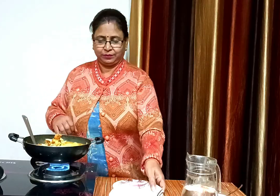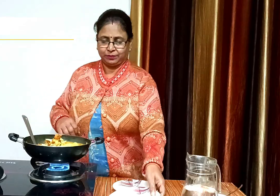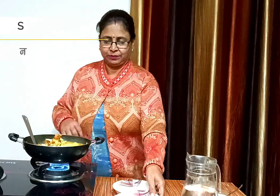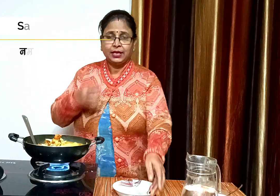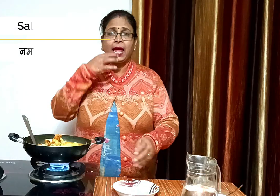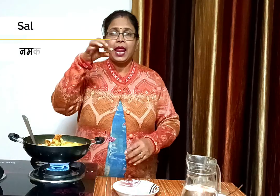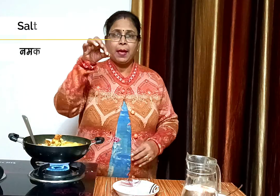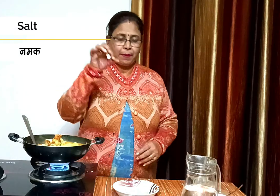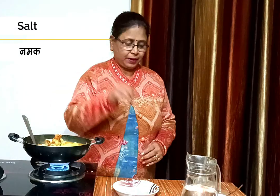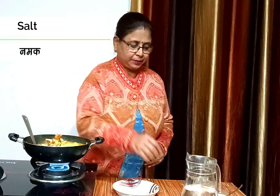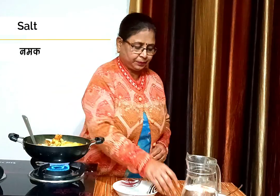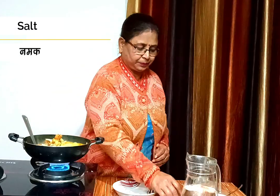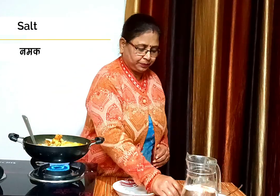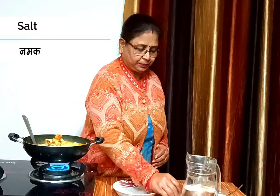अब इसमें स्वादनुसाणना माग